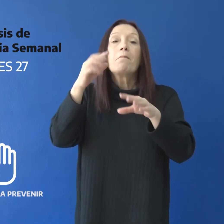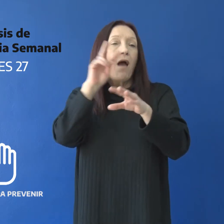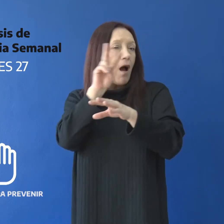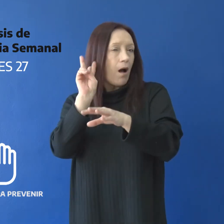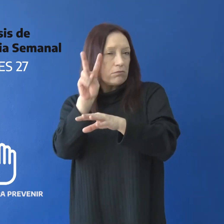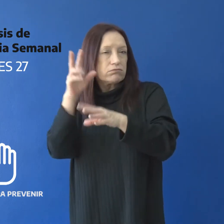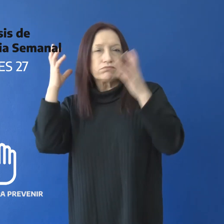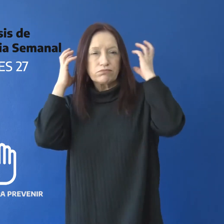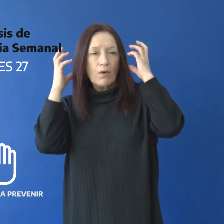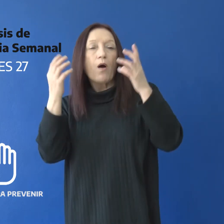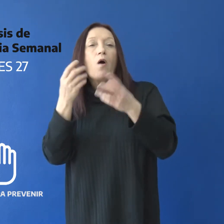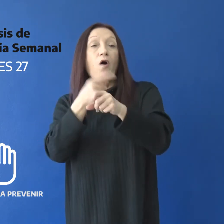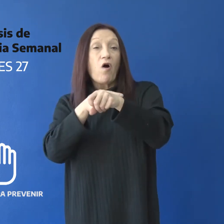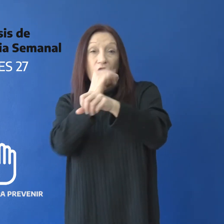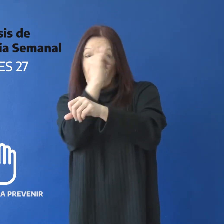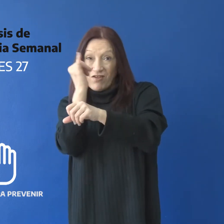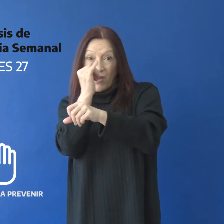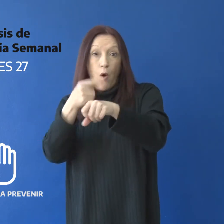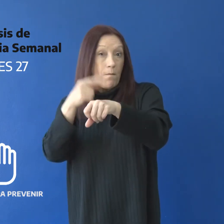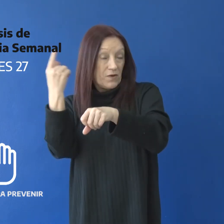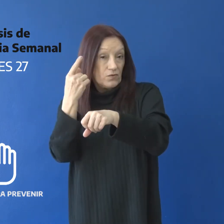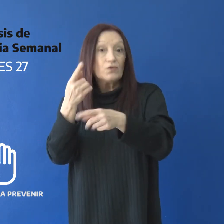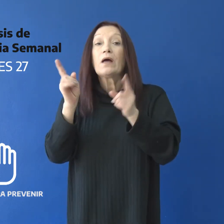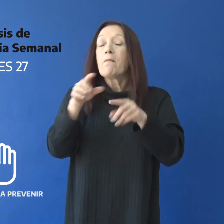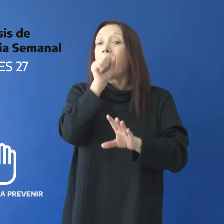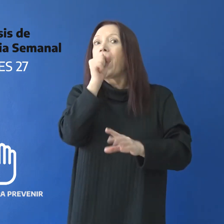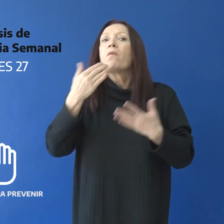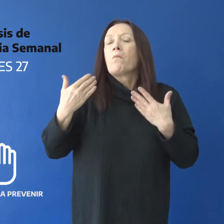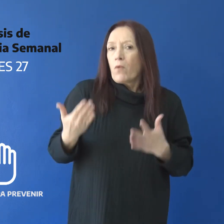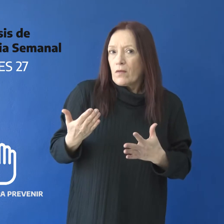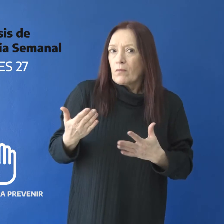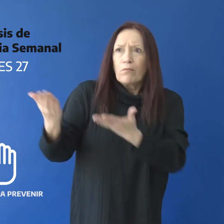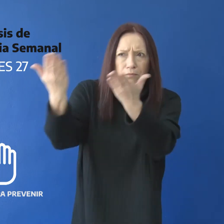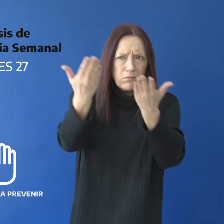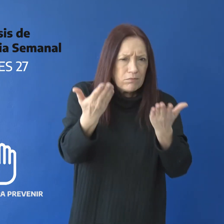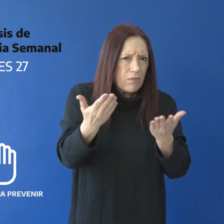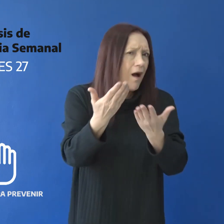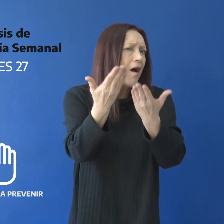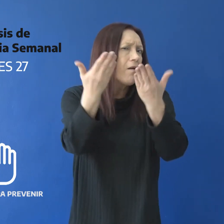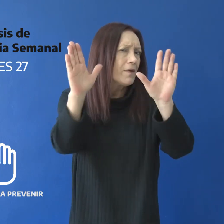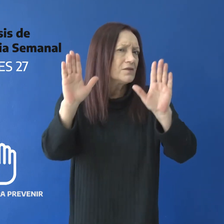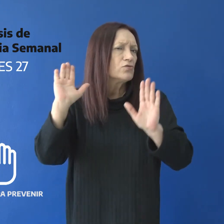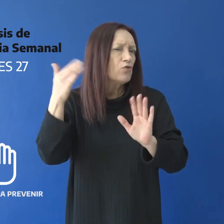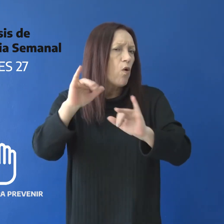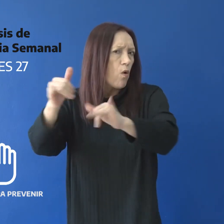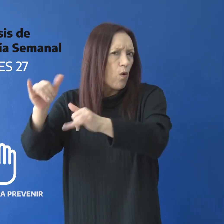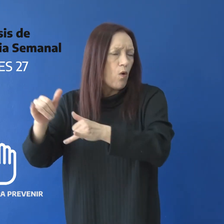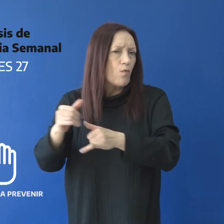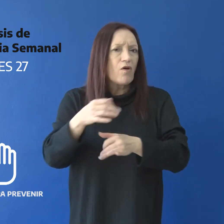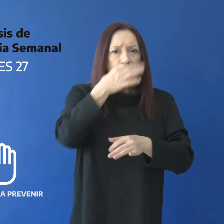de un minuto. Y Encanto Solista La convocatoria está abierta para jóvenes de entre 12 y